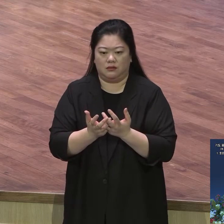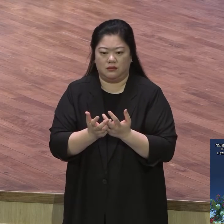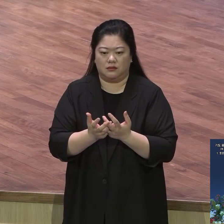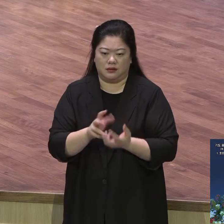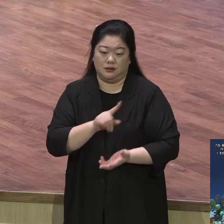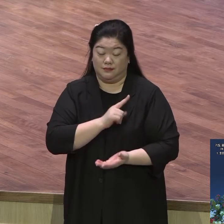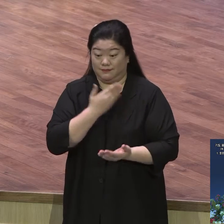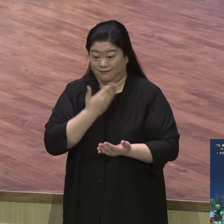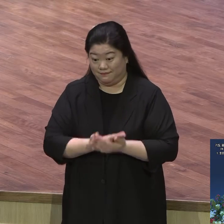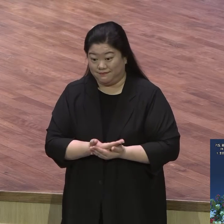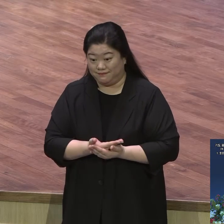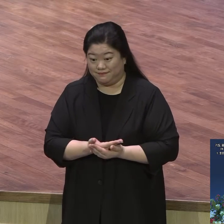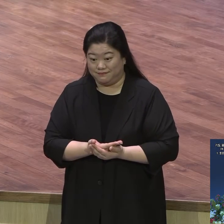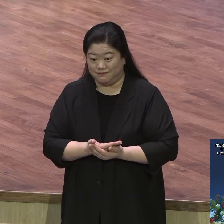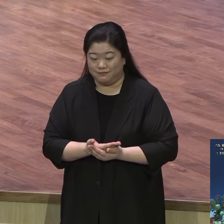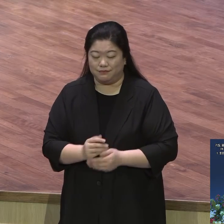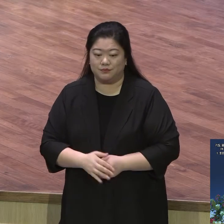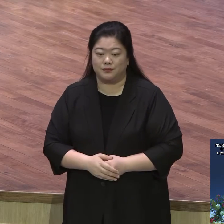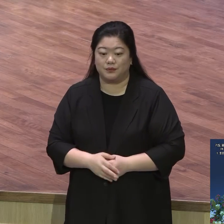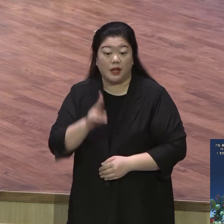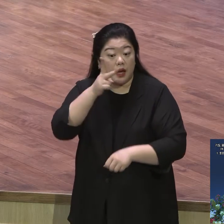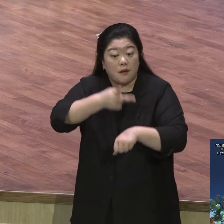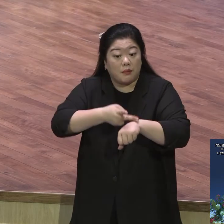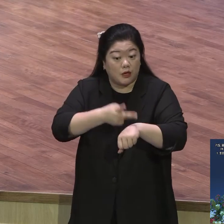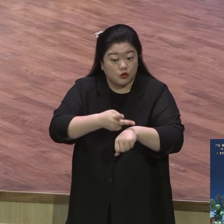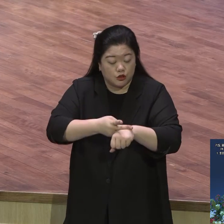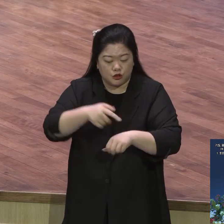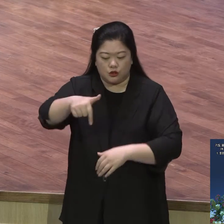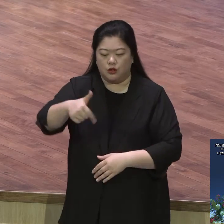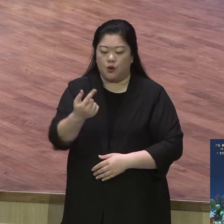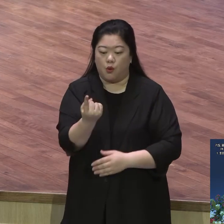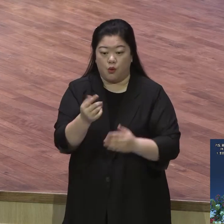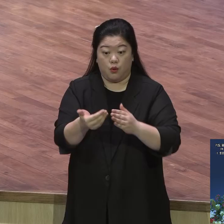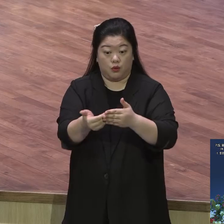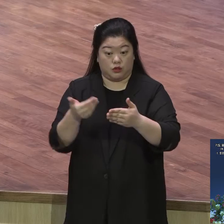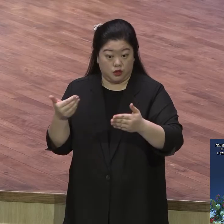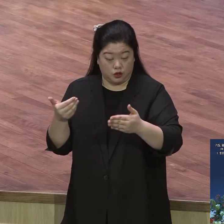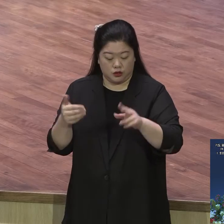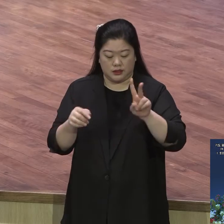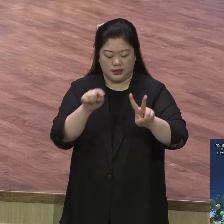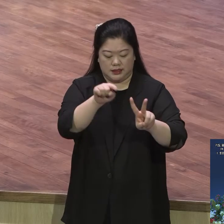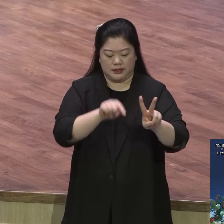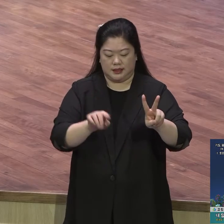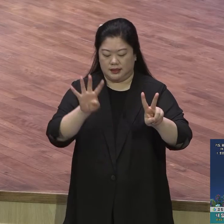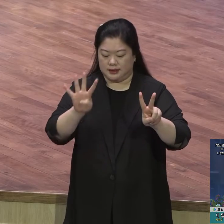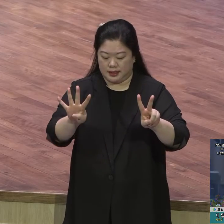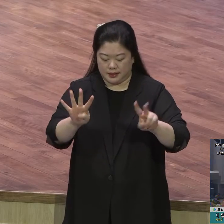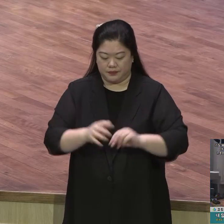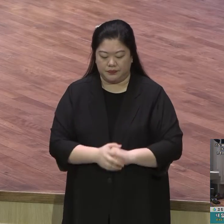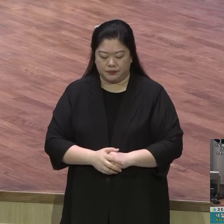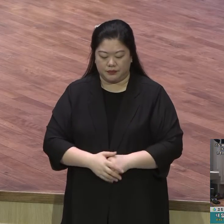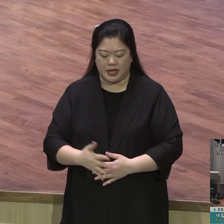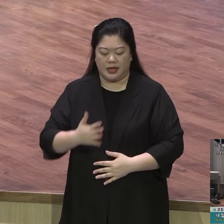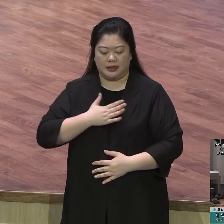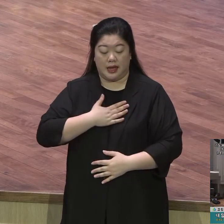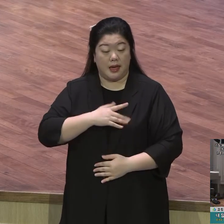사도 바울토 골드전스 2장 4절에 성령의 능력 이렇게 고백 했어요 내 말과 내 전도함이